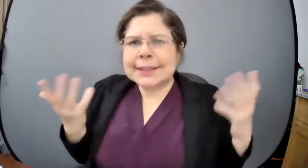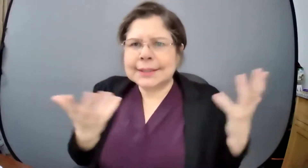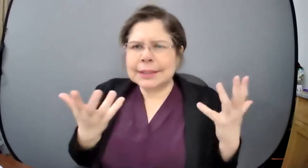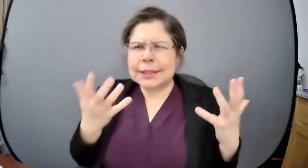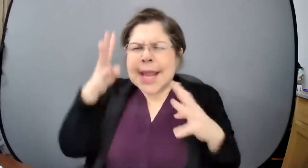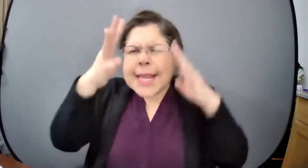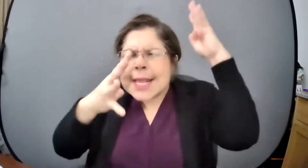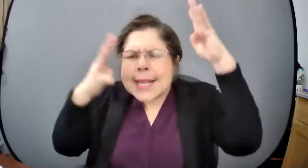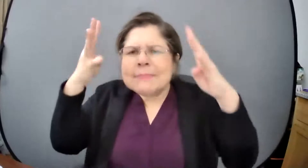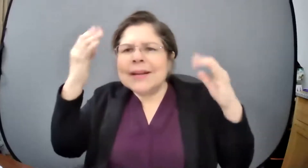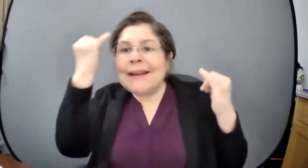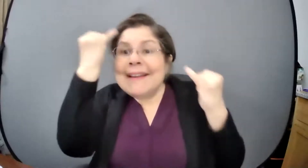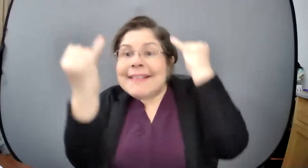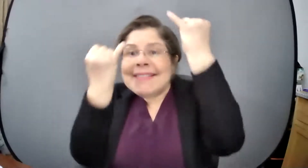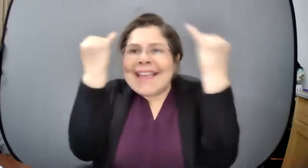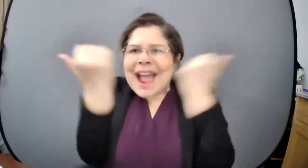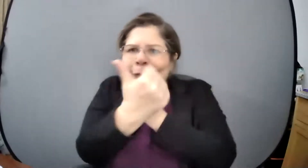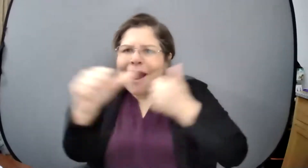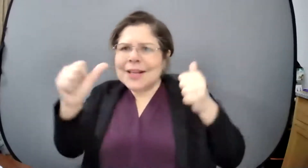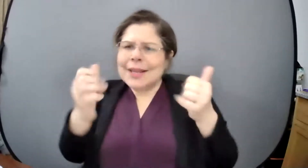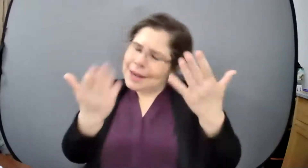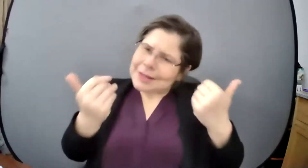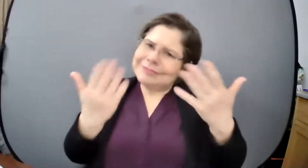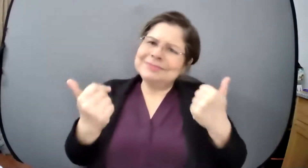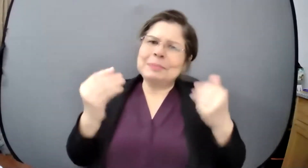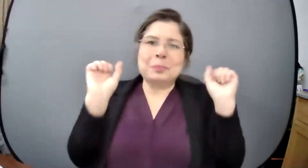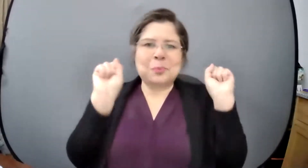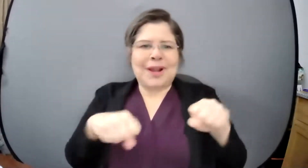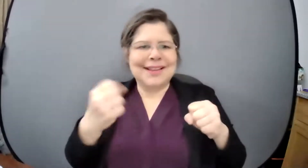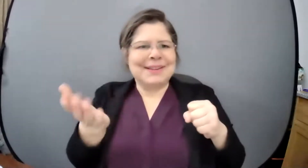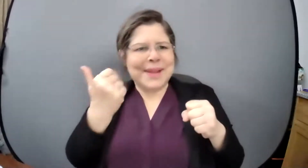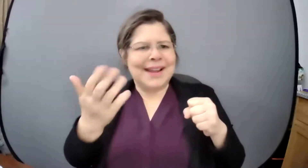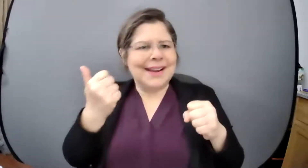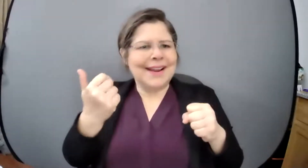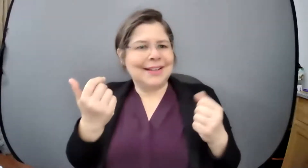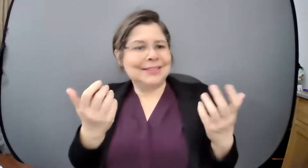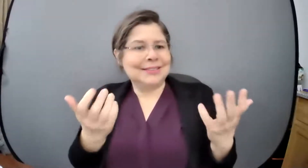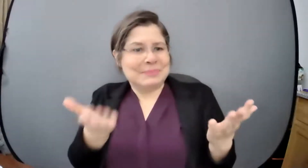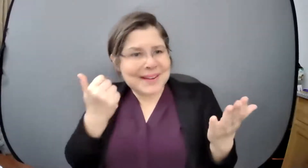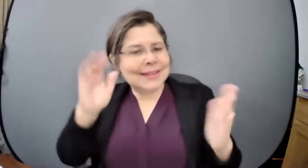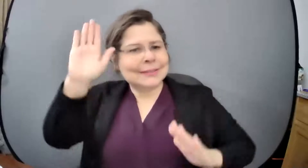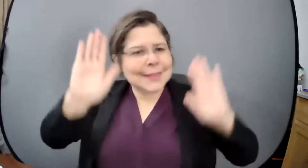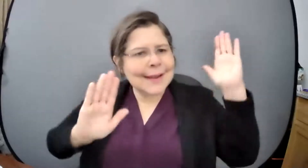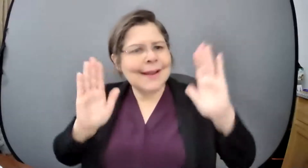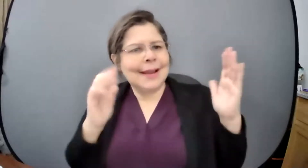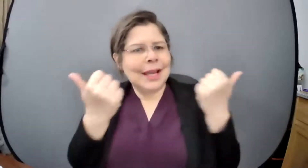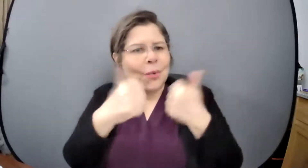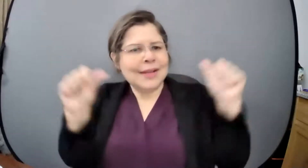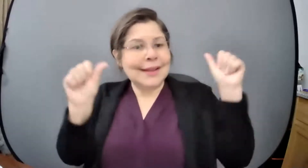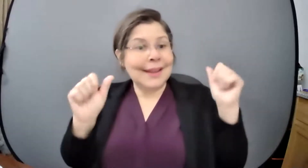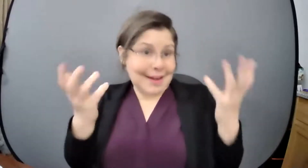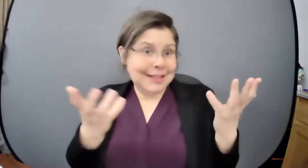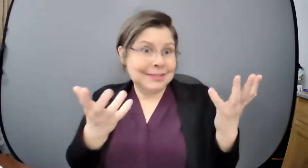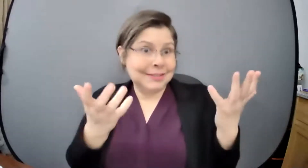el contenido de una forma que no lo hemos mencionado es algo que han visto que se ha hecho ajá por aquí